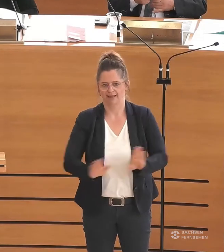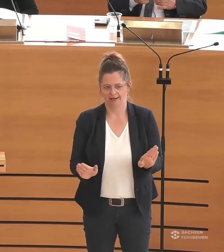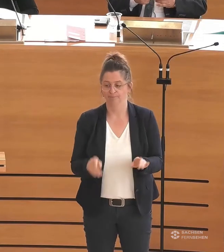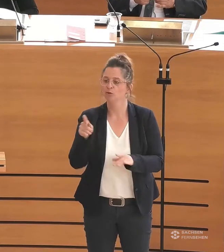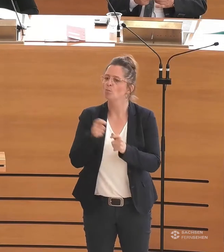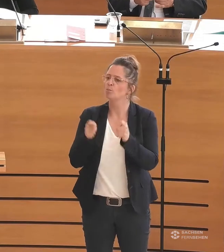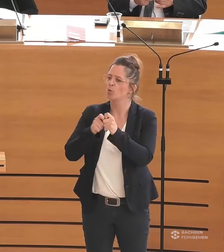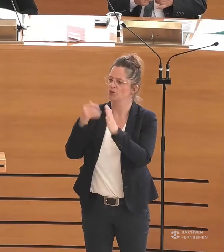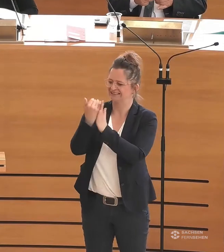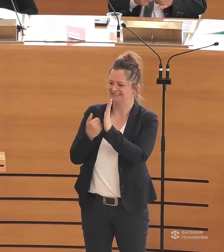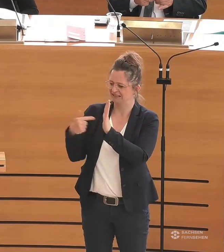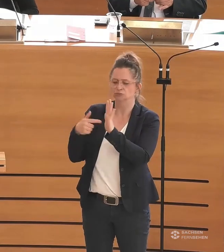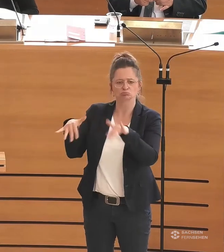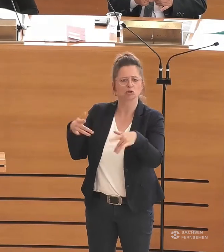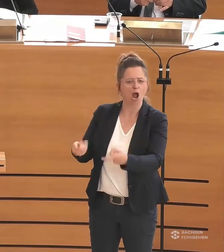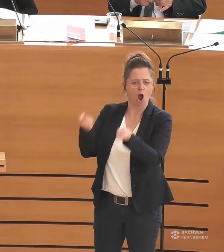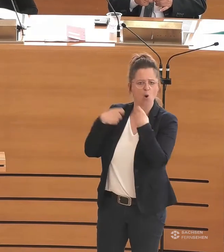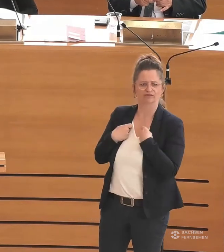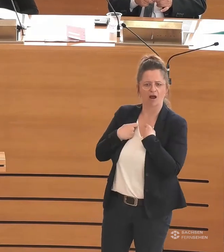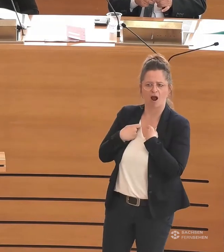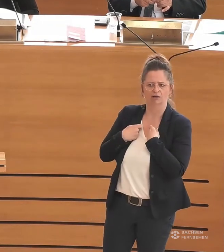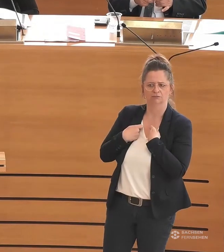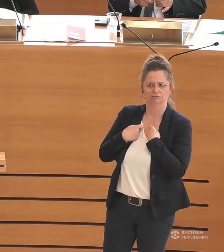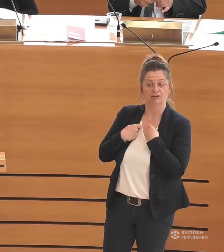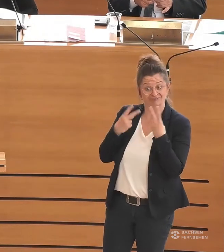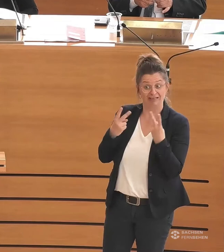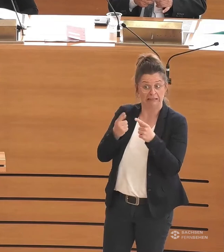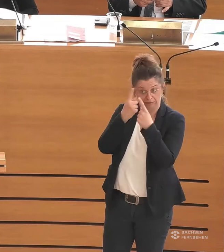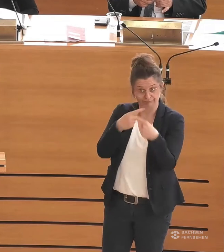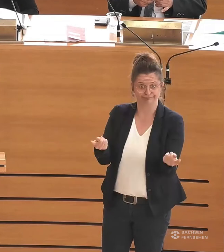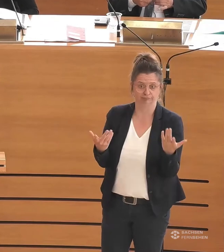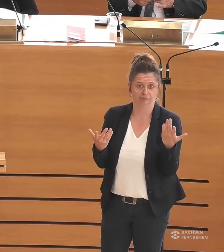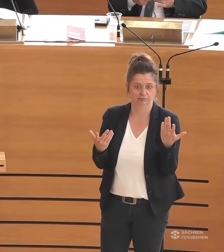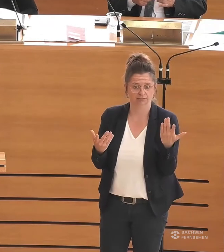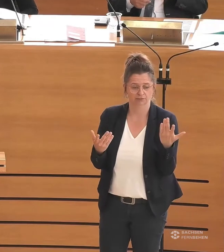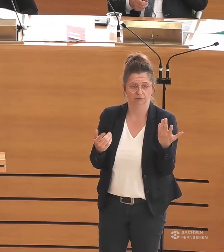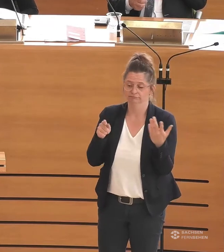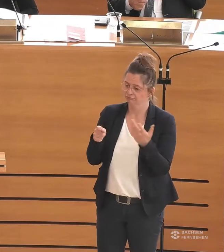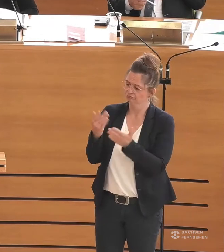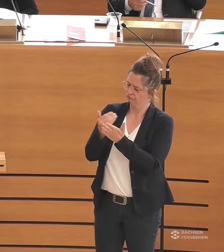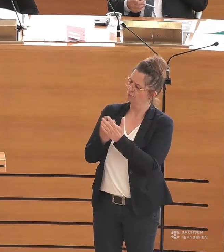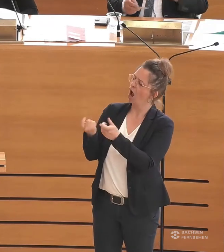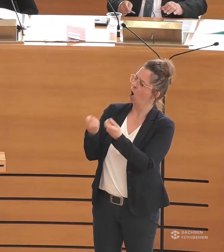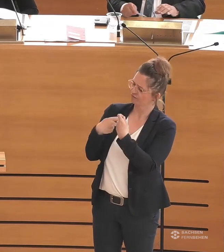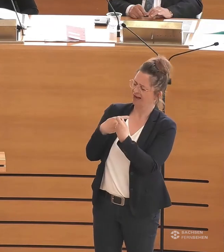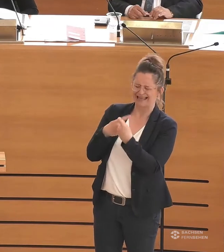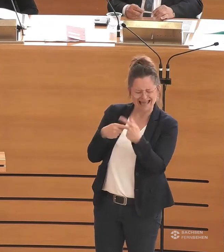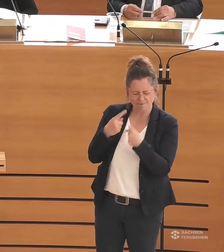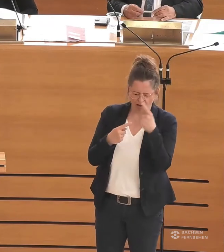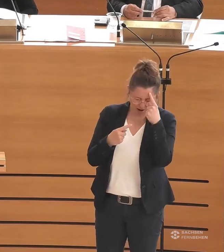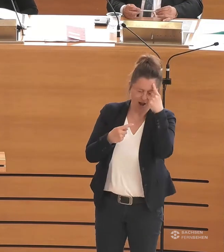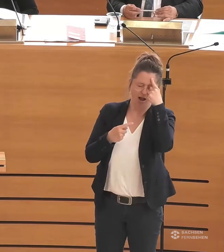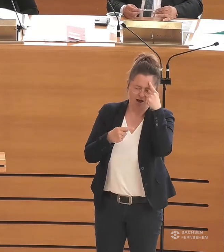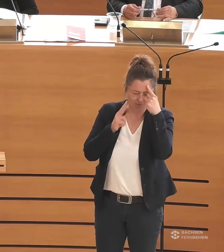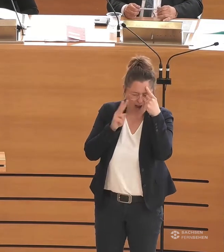gibt uns hier auch einen ganz konkreten Auftrag und ich finde es wichtig, das hier an dieser Stelle auch nochmal zu erwähnen, damit wir es auch wirklich immer mitdenken können. Ein zweiter